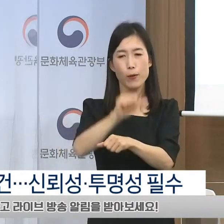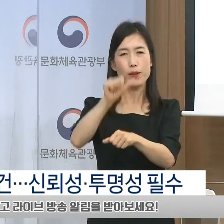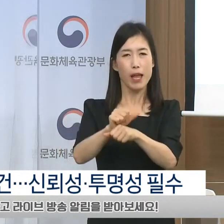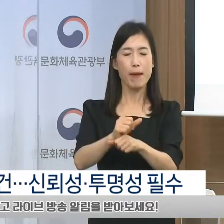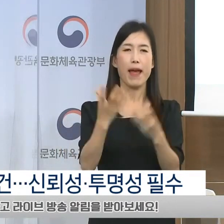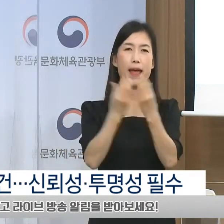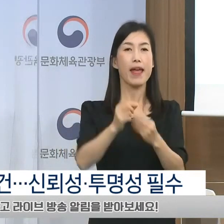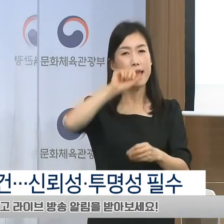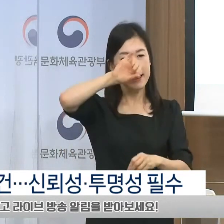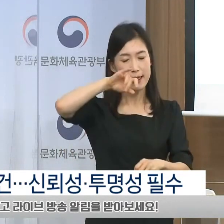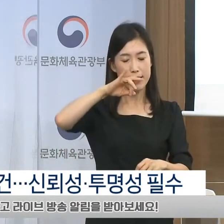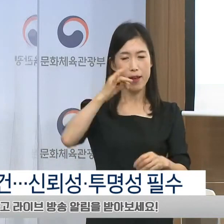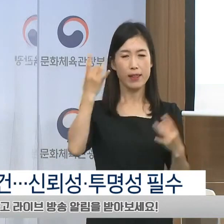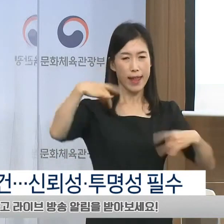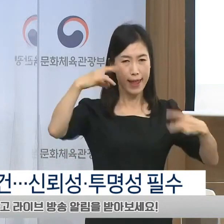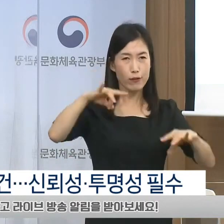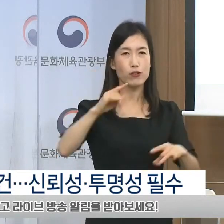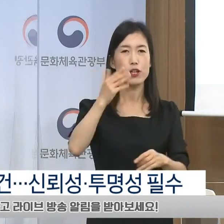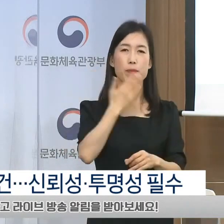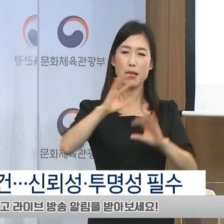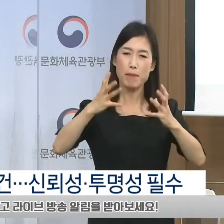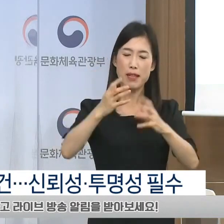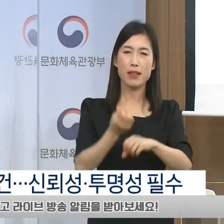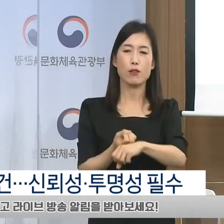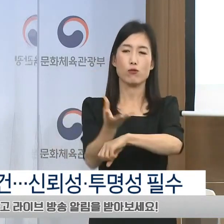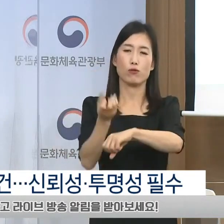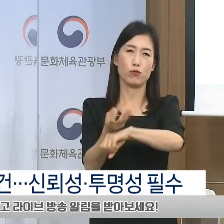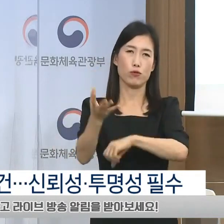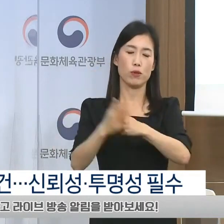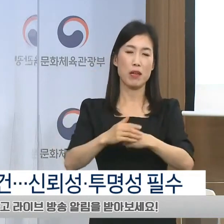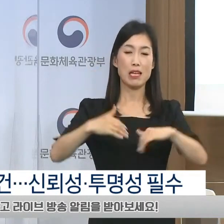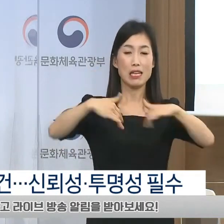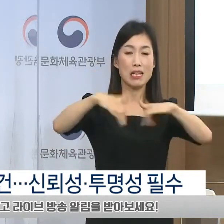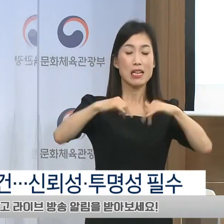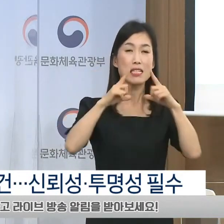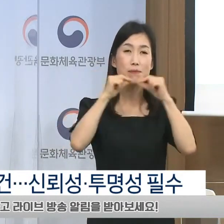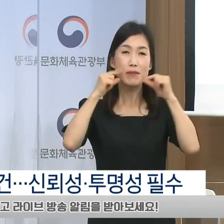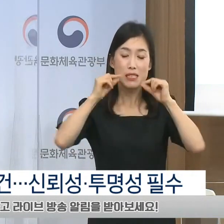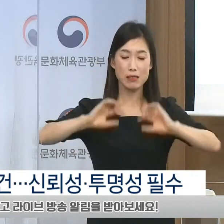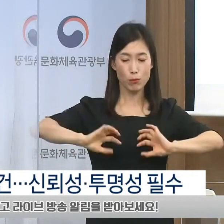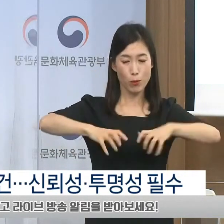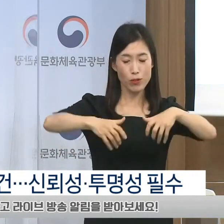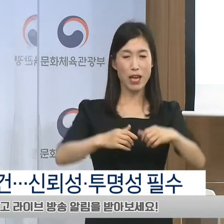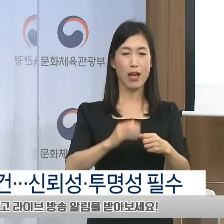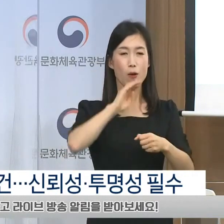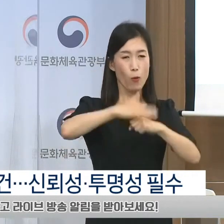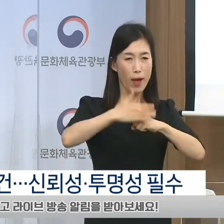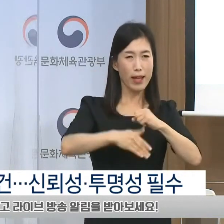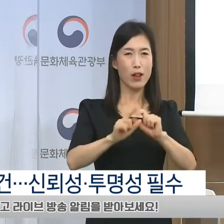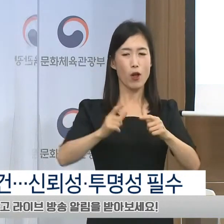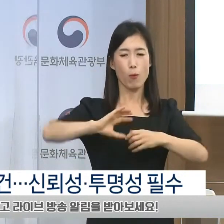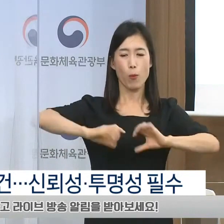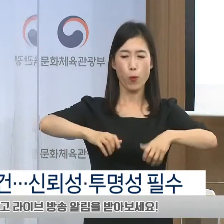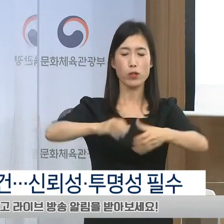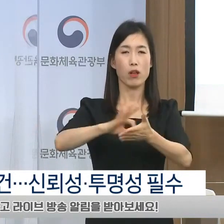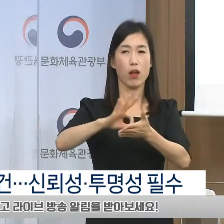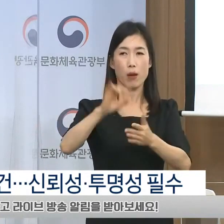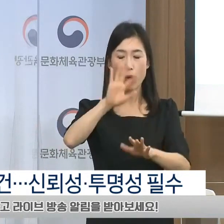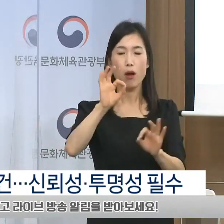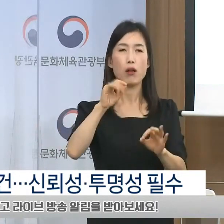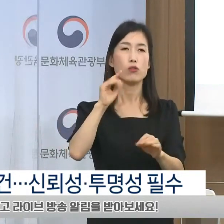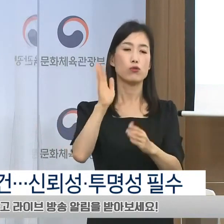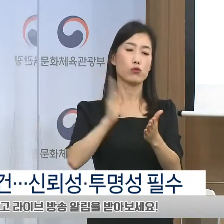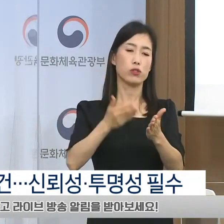우리 국민들에게 충격을 안기기도 하였습니다. 이러한 상황 가운데 작년 11월 ABC